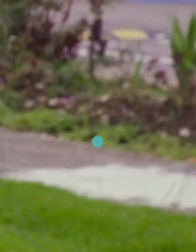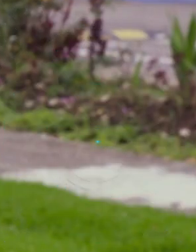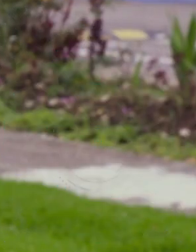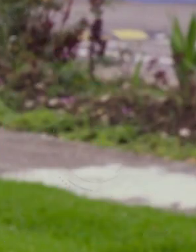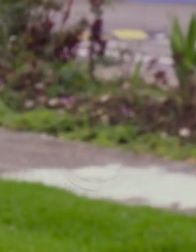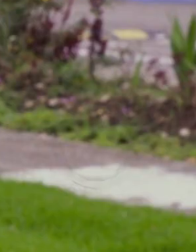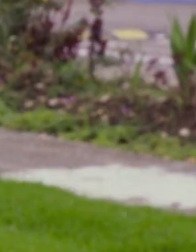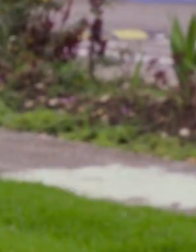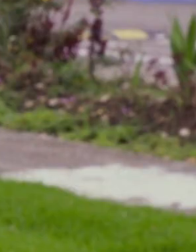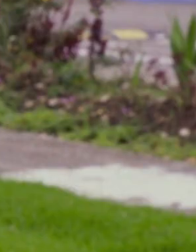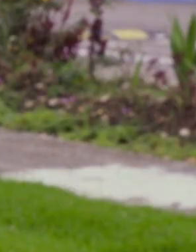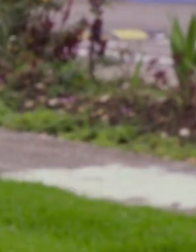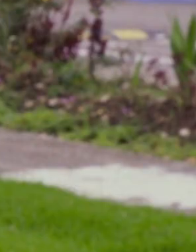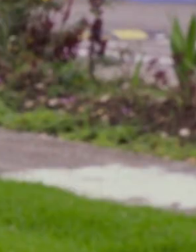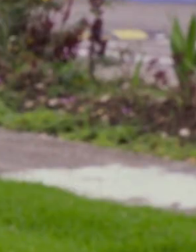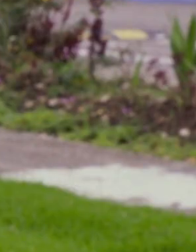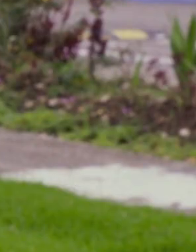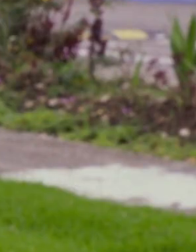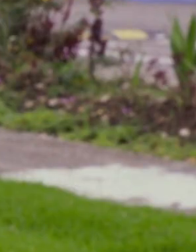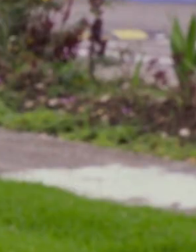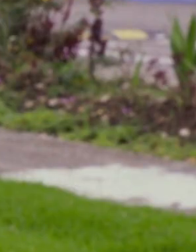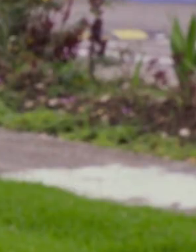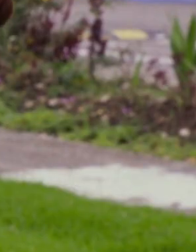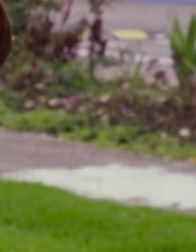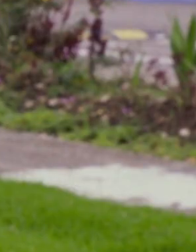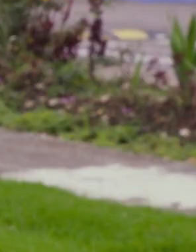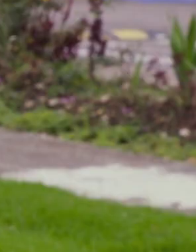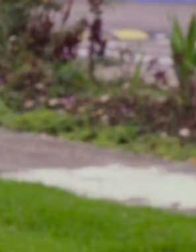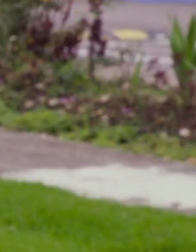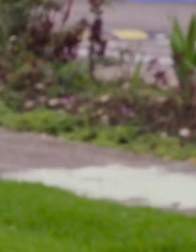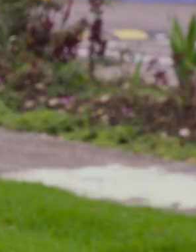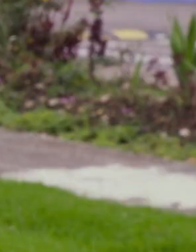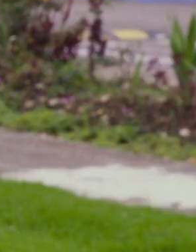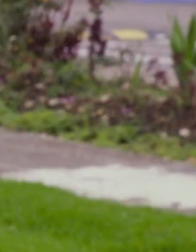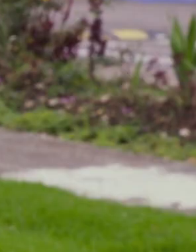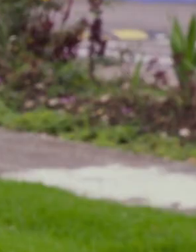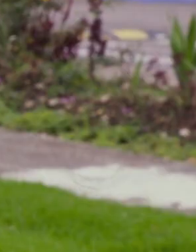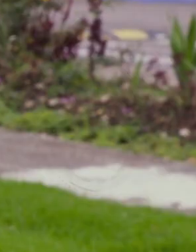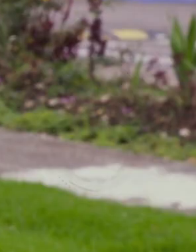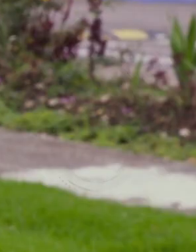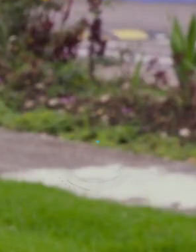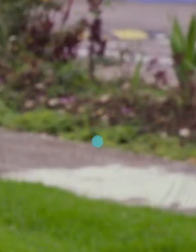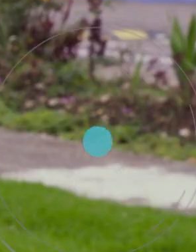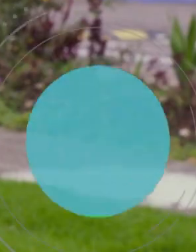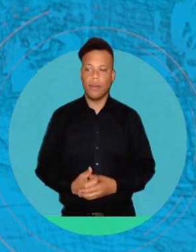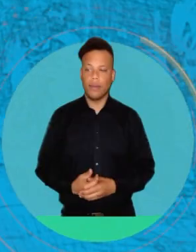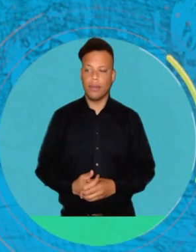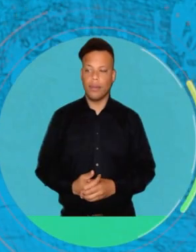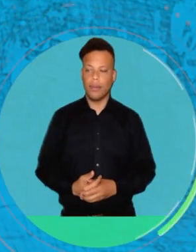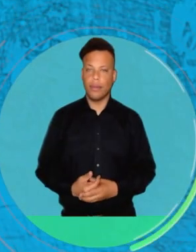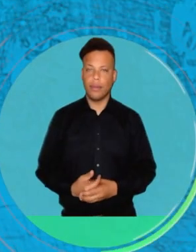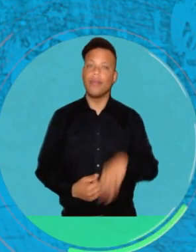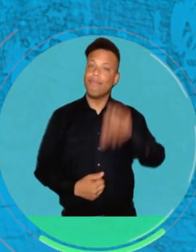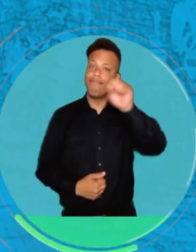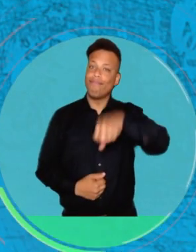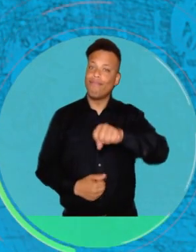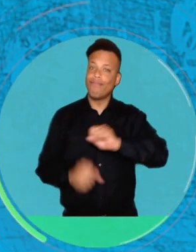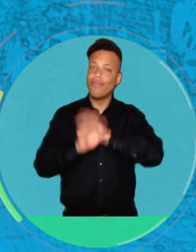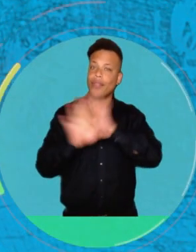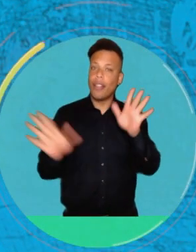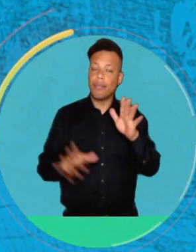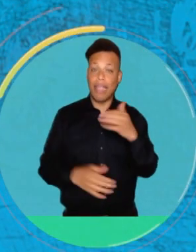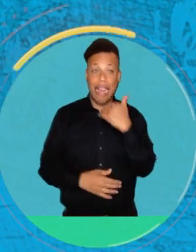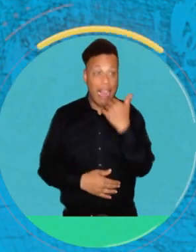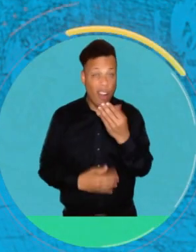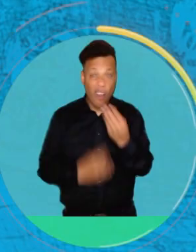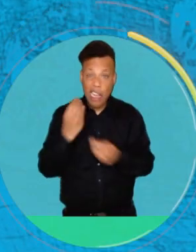En Colombia, en este momento, existen muchos proyectos de minería. ¿Crees que esto afecta al agua? Sí, si